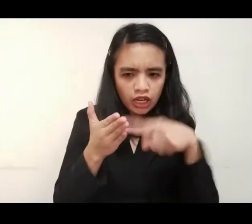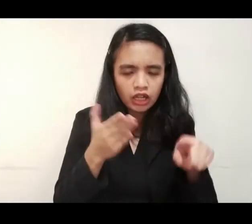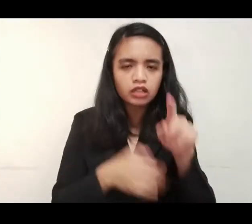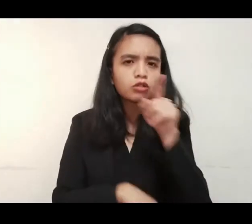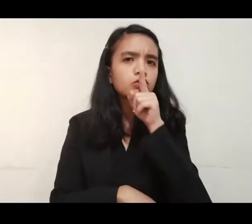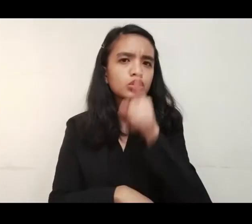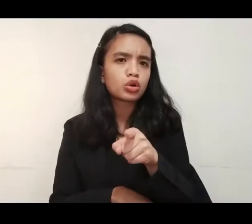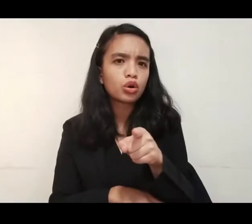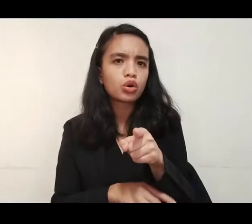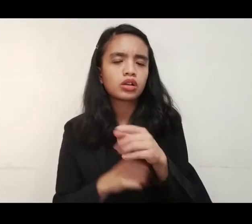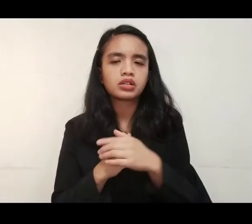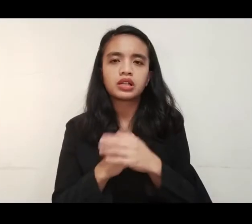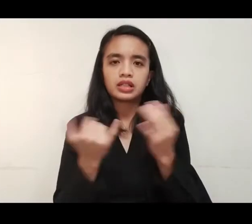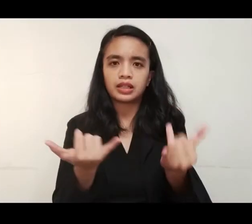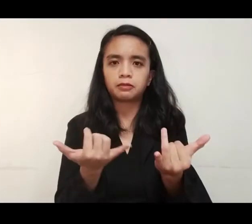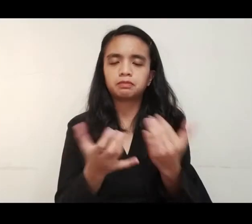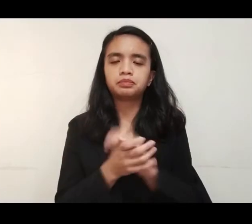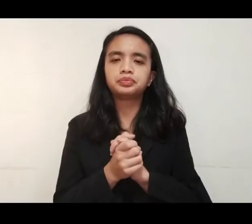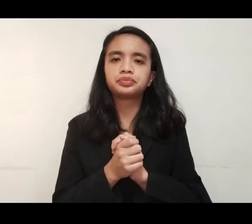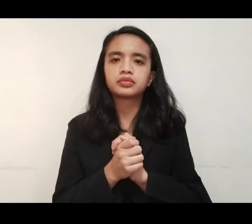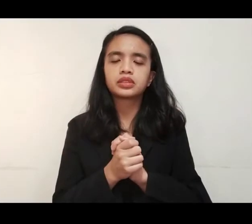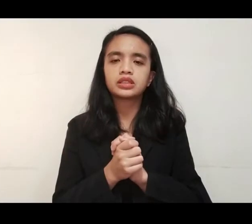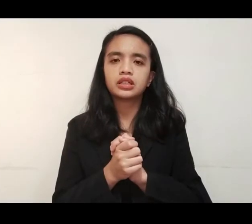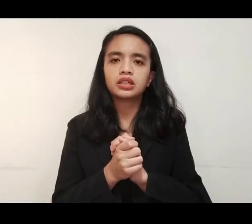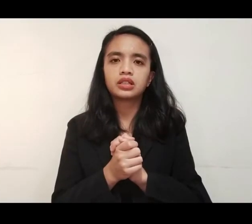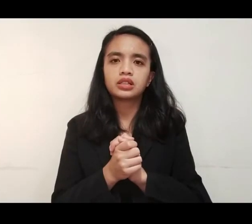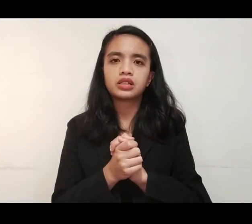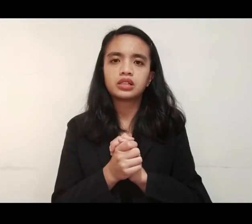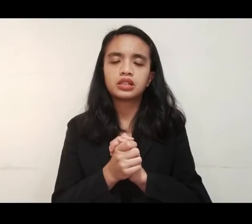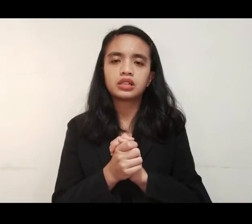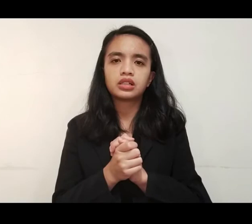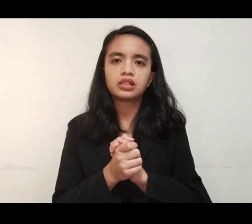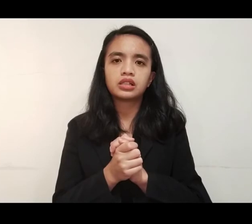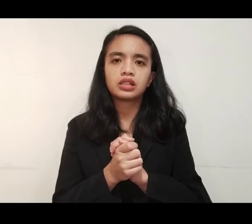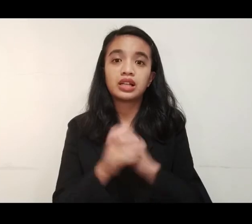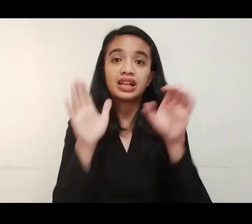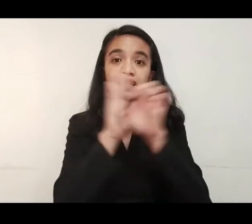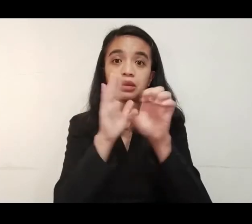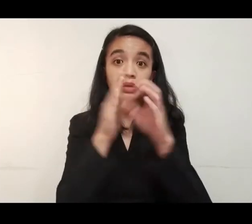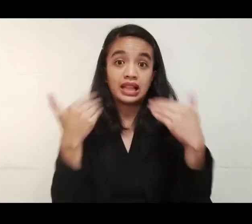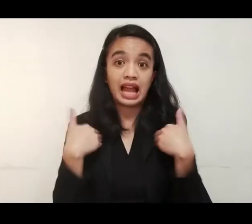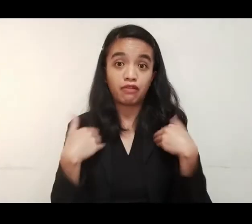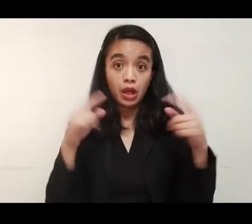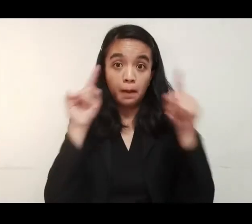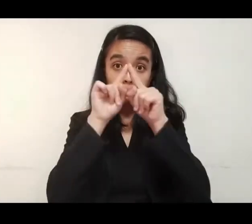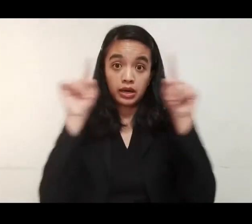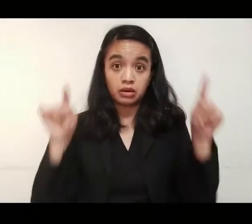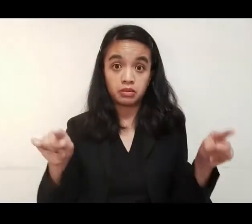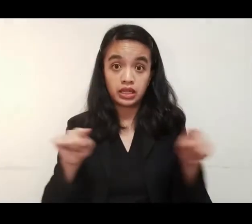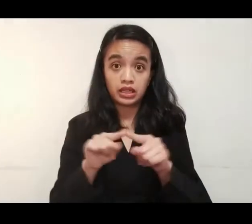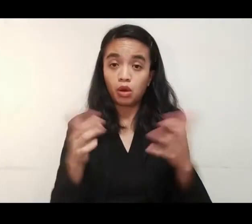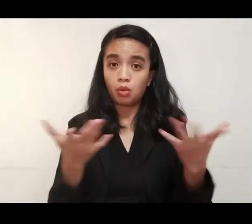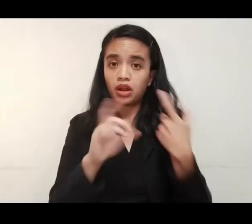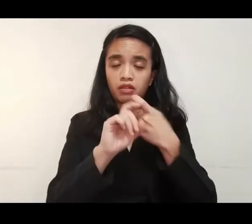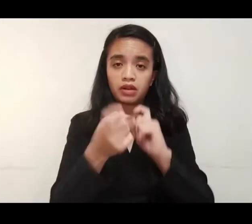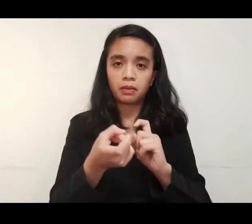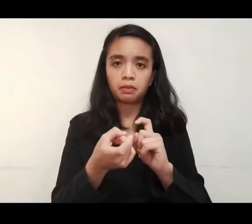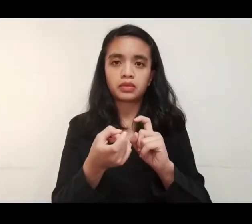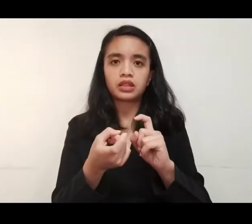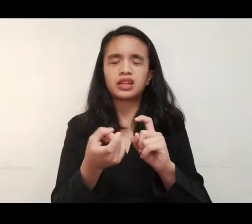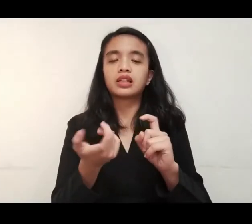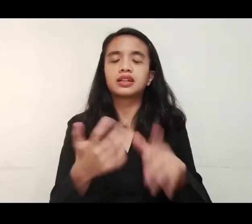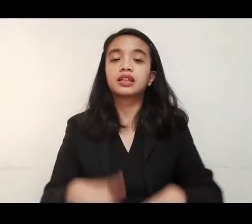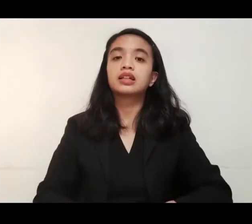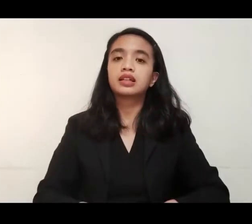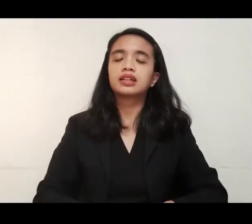makasigurado tayo, lalo na sa ganitong panahon. Meron po siyang yung may mga permit po kami na